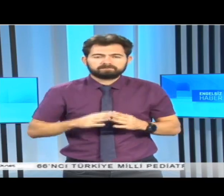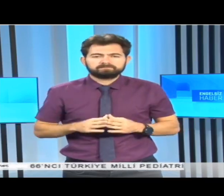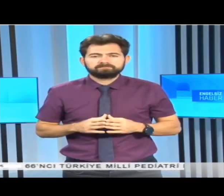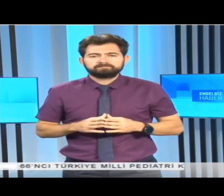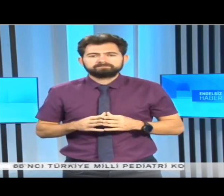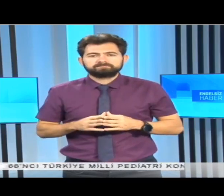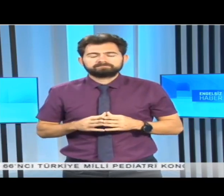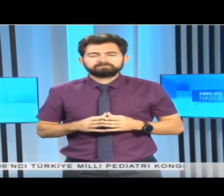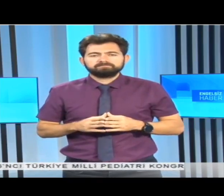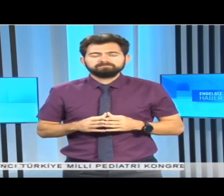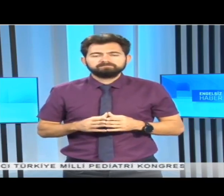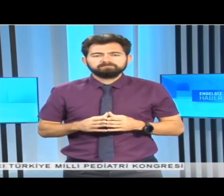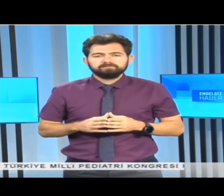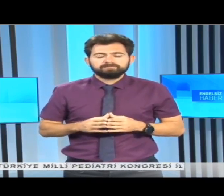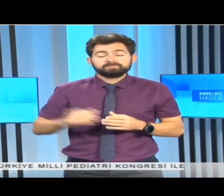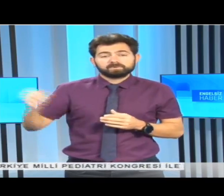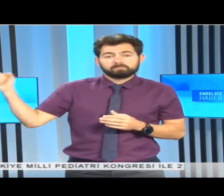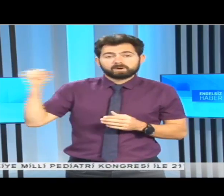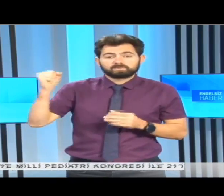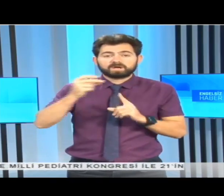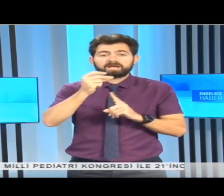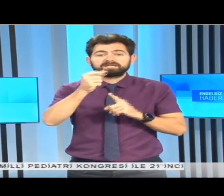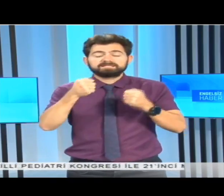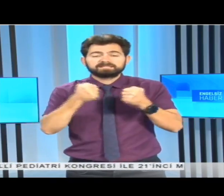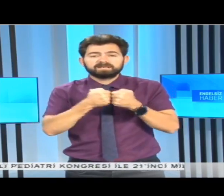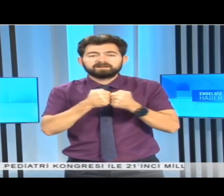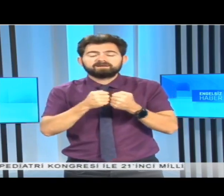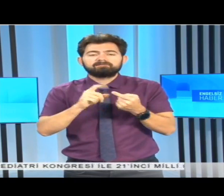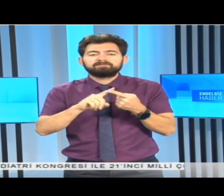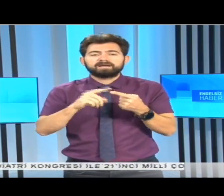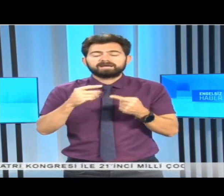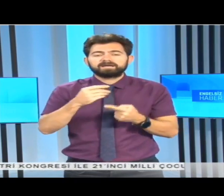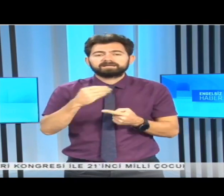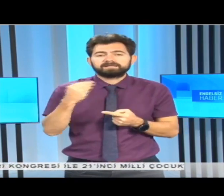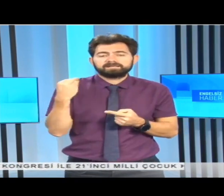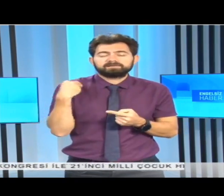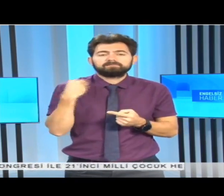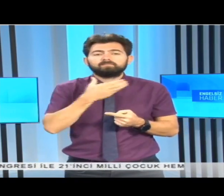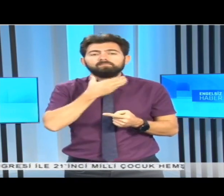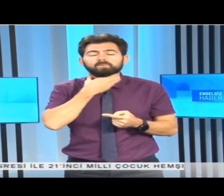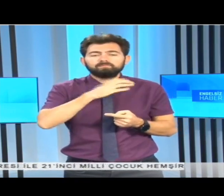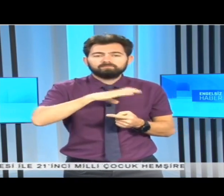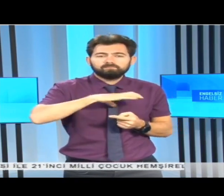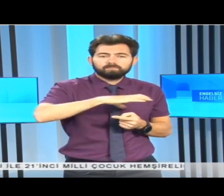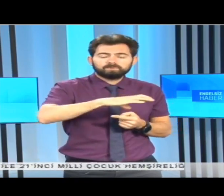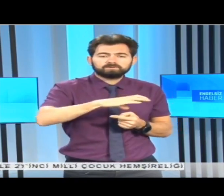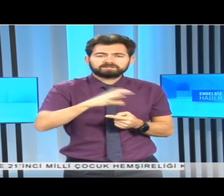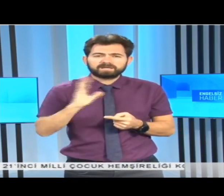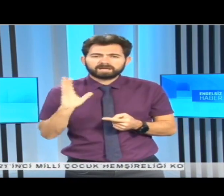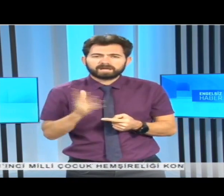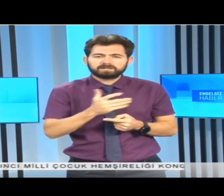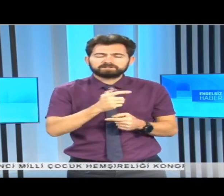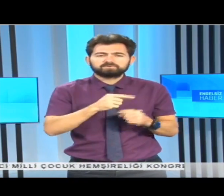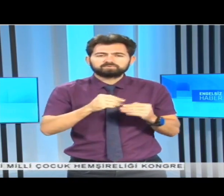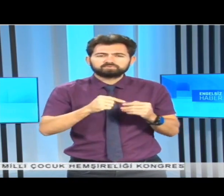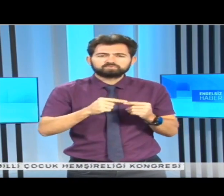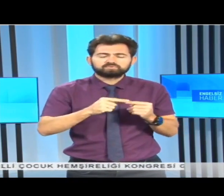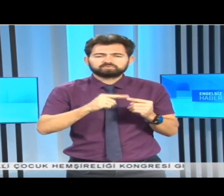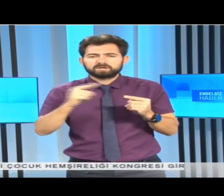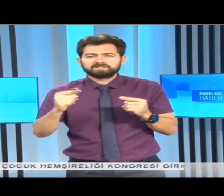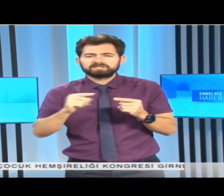Gazi Moğusa, İskele ve Yeni Boğaziçi Bölgesi, geçiş süreci 2